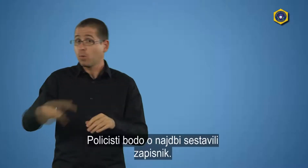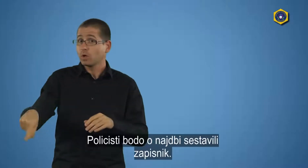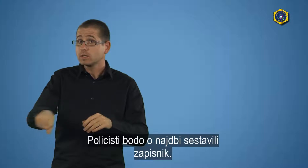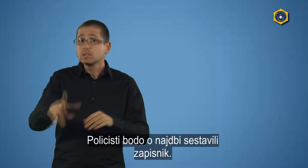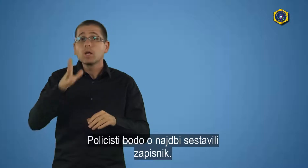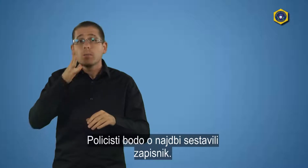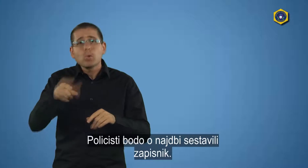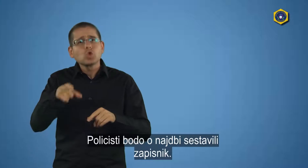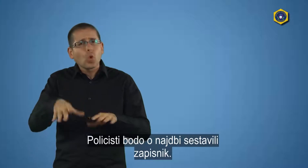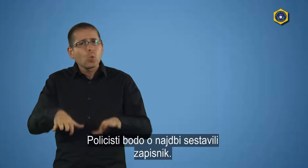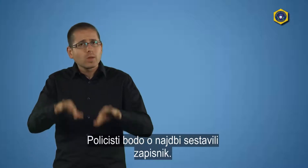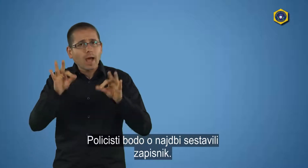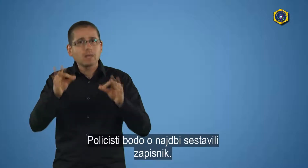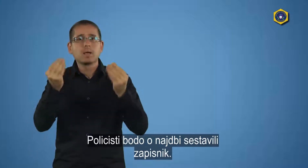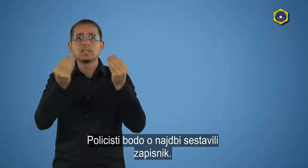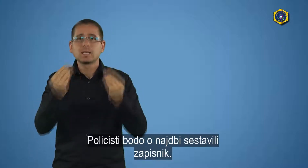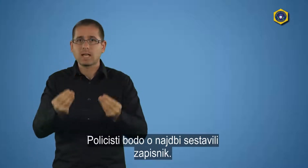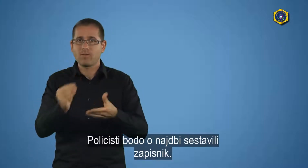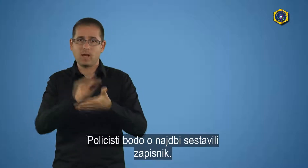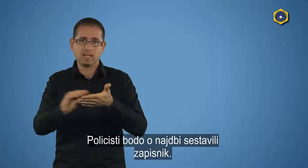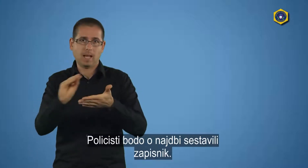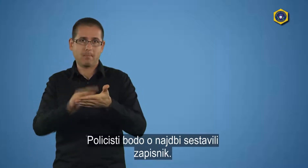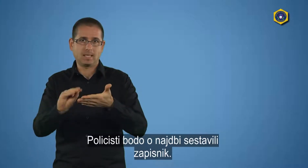Policisti bodo o najdbi sestavili zapisnik.